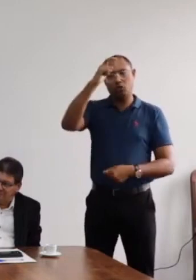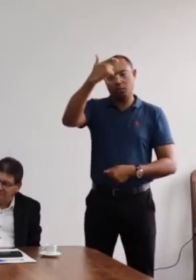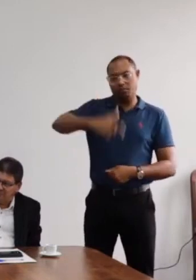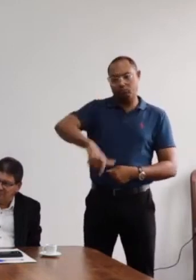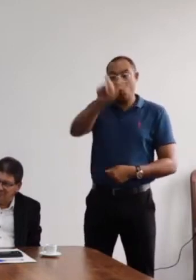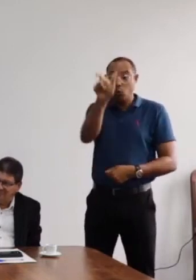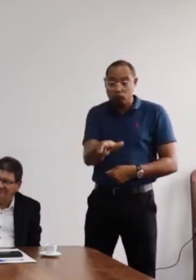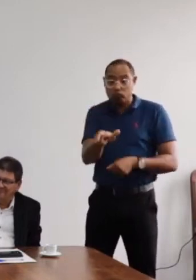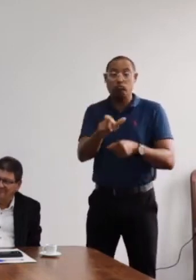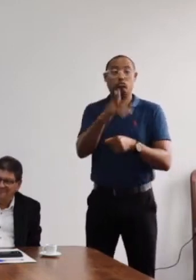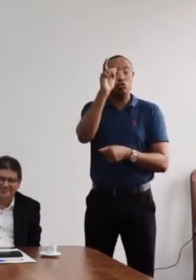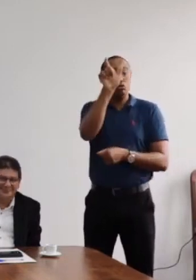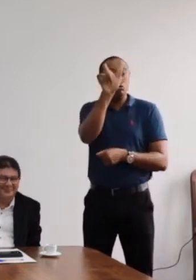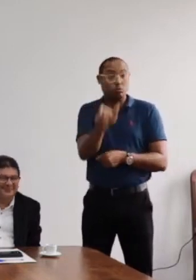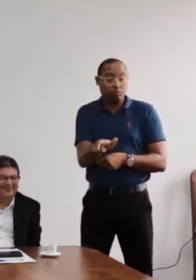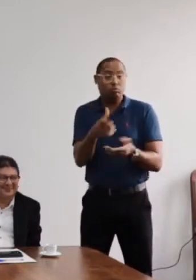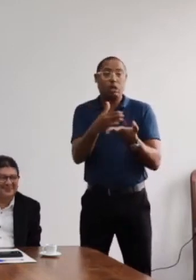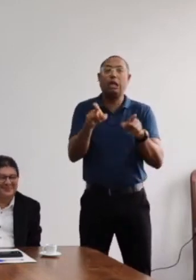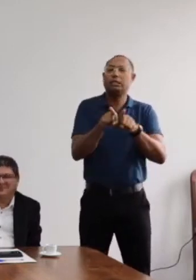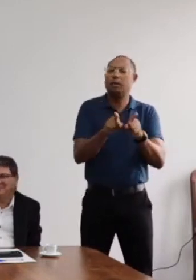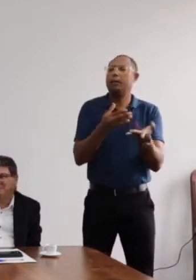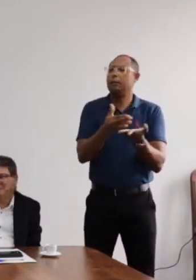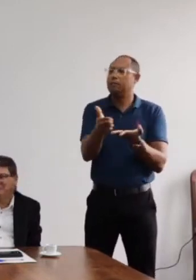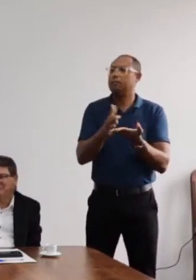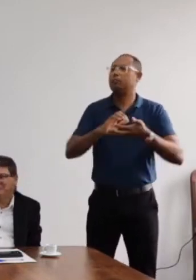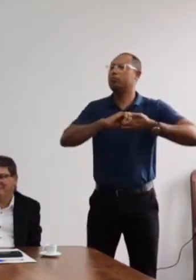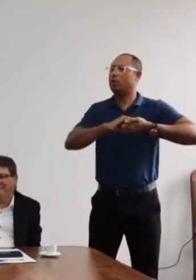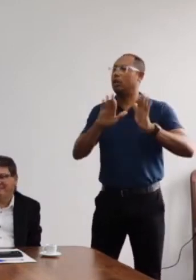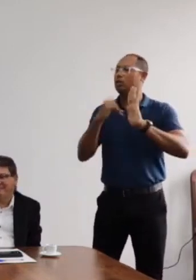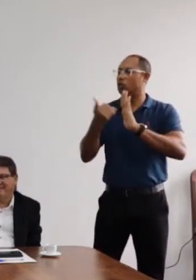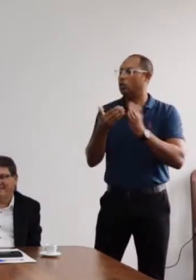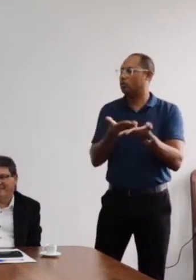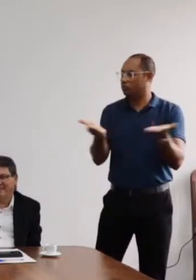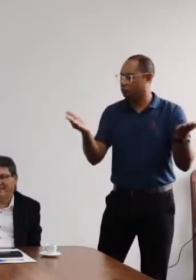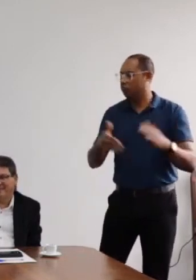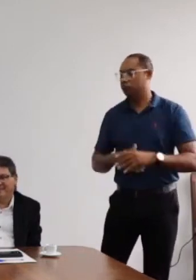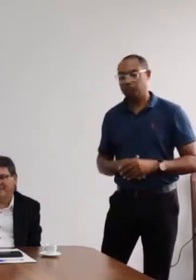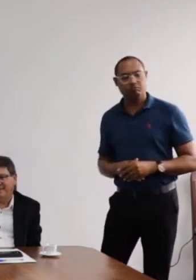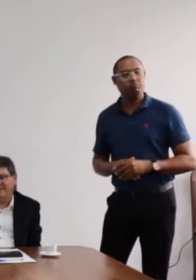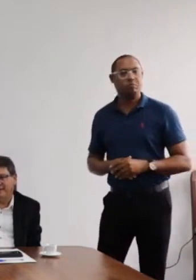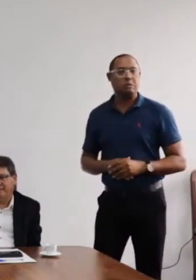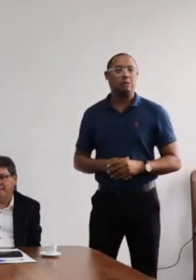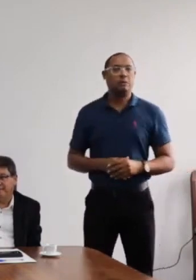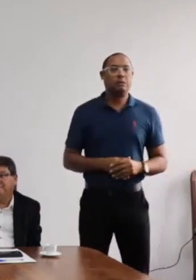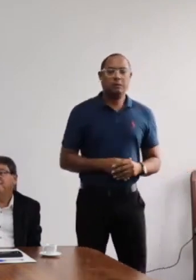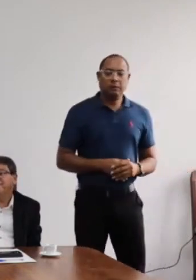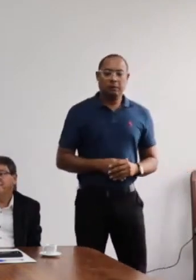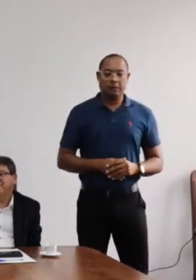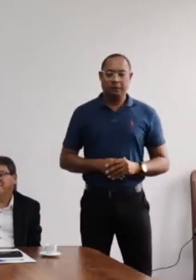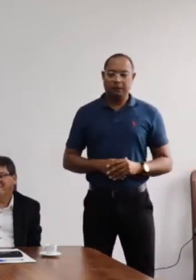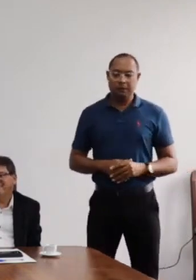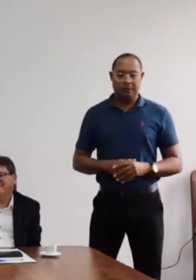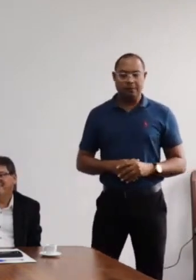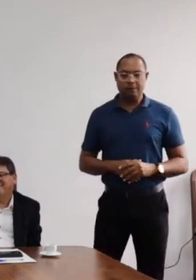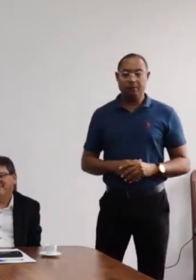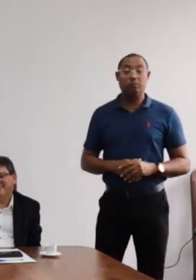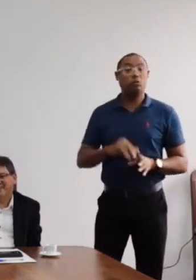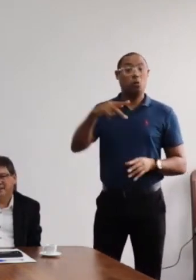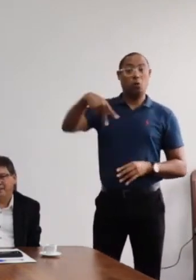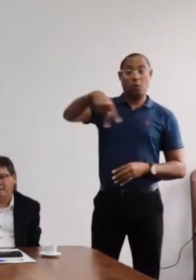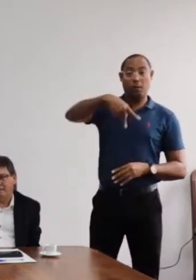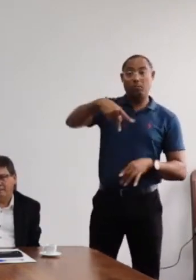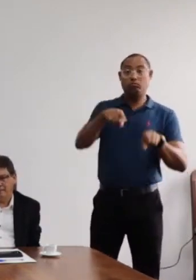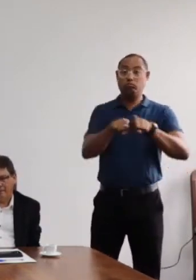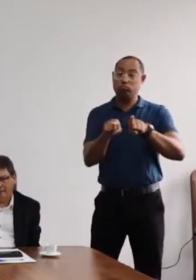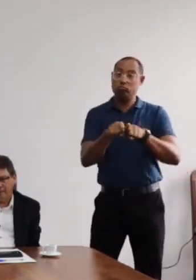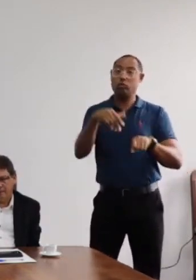Queria saudar ainda aqui o professor